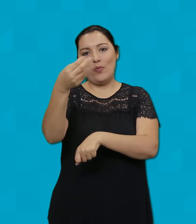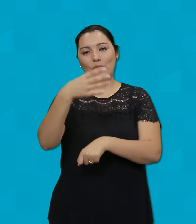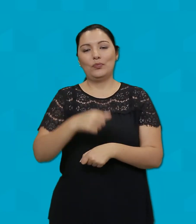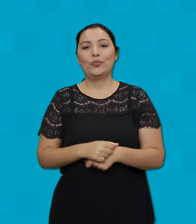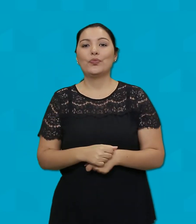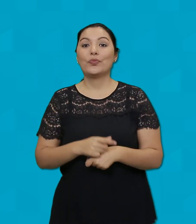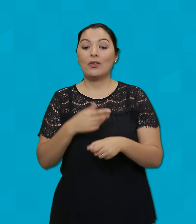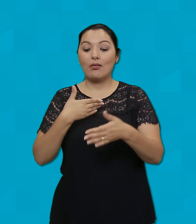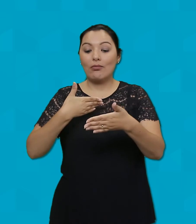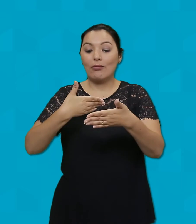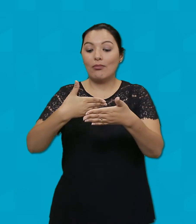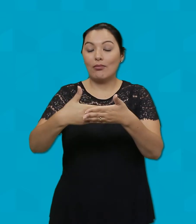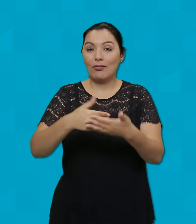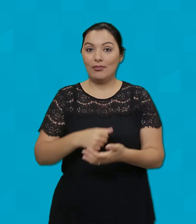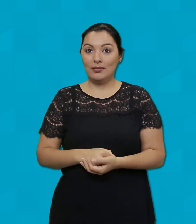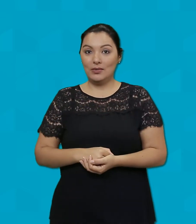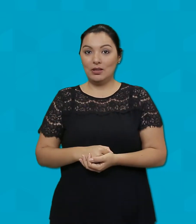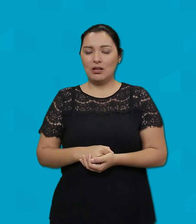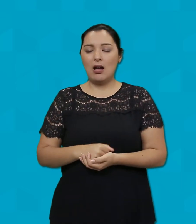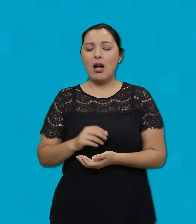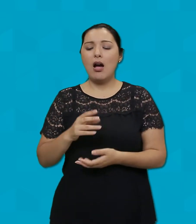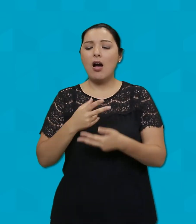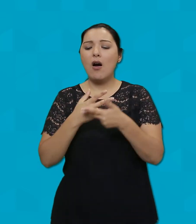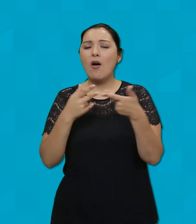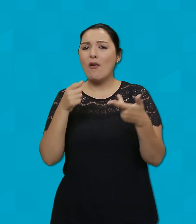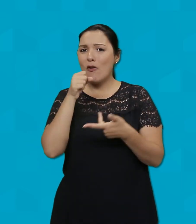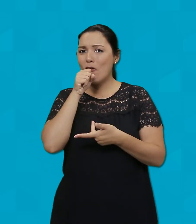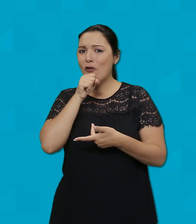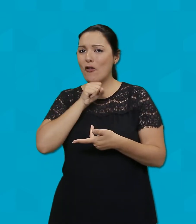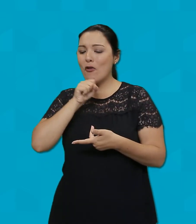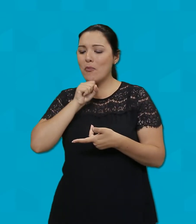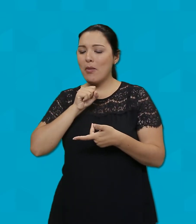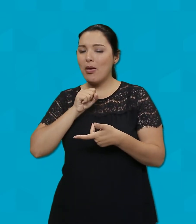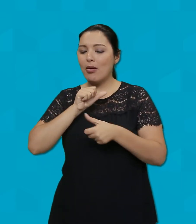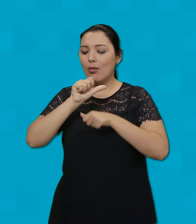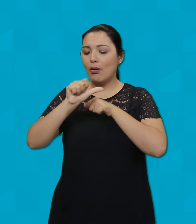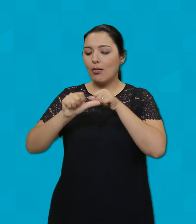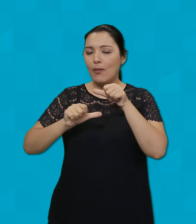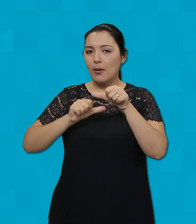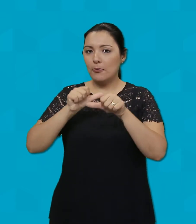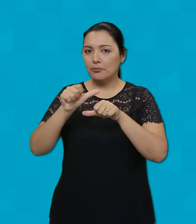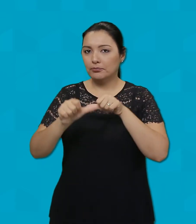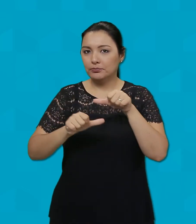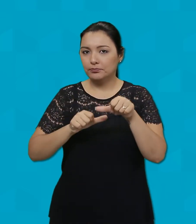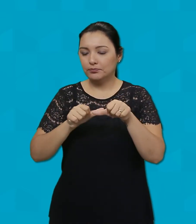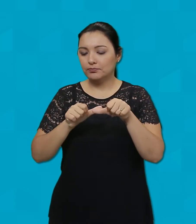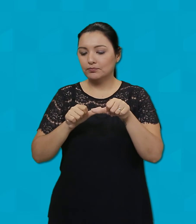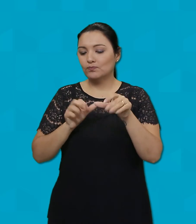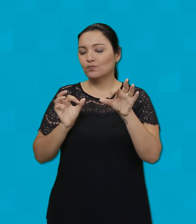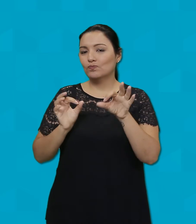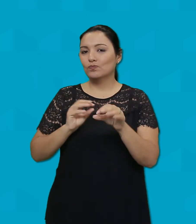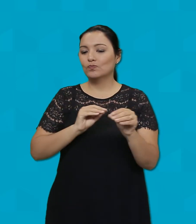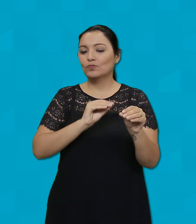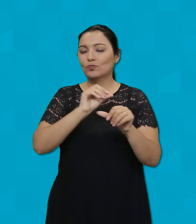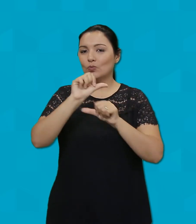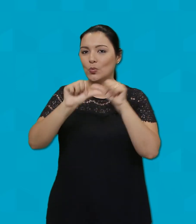aproxima Onde as coisas antigas serão transformadas Substituindo as regras da lei